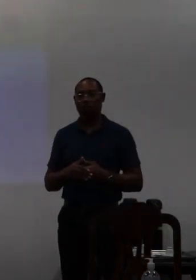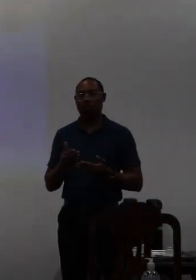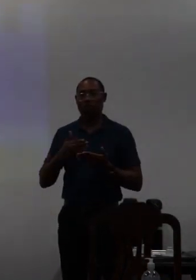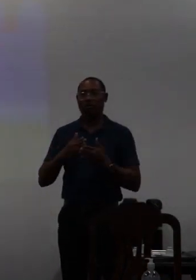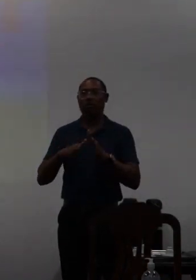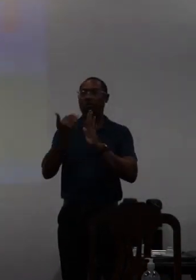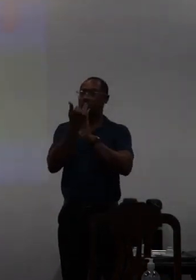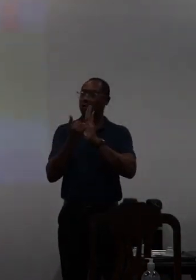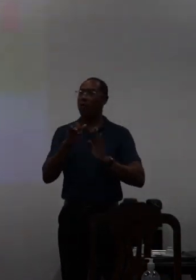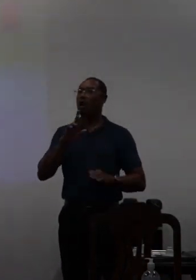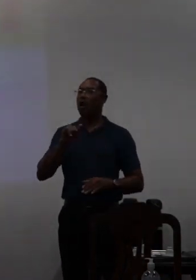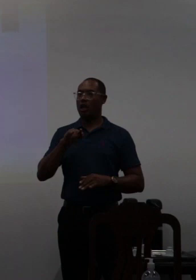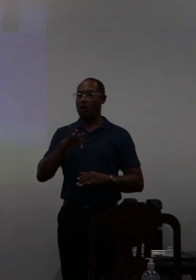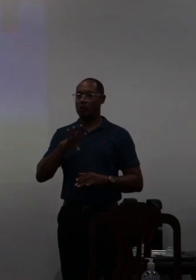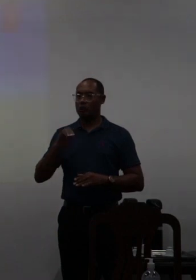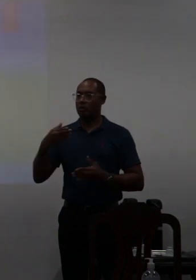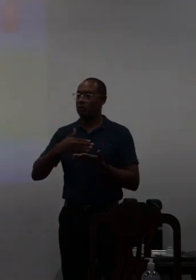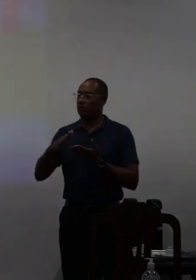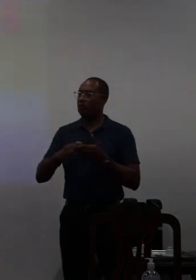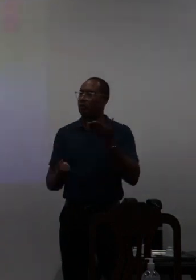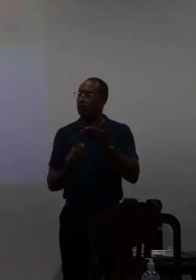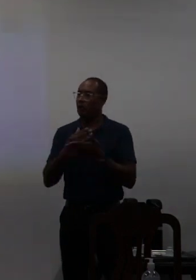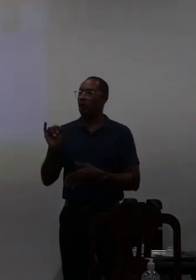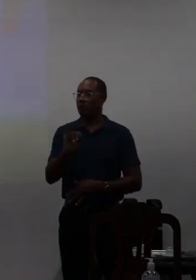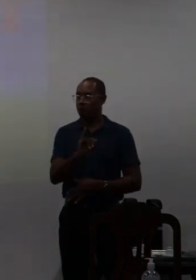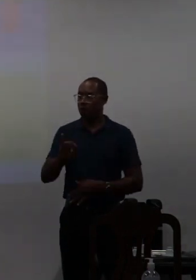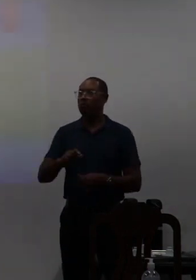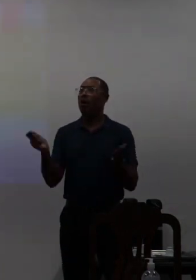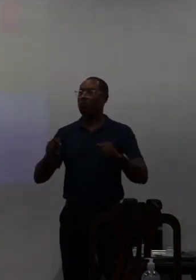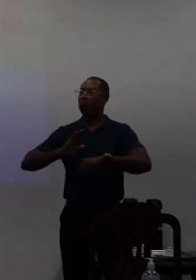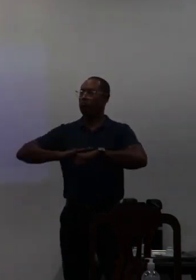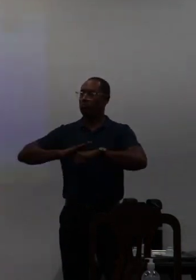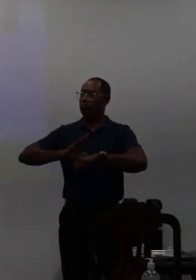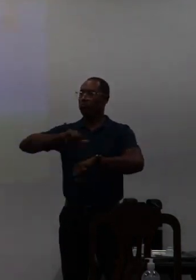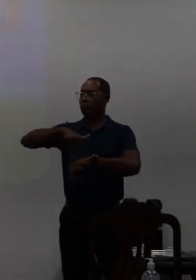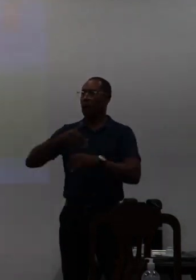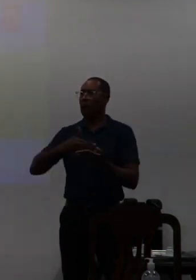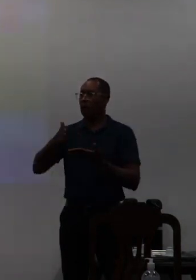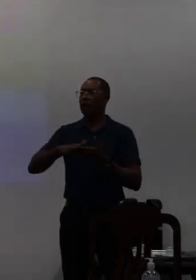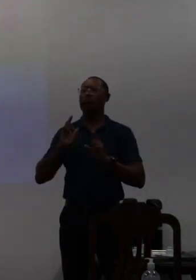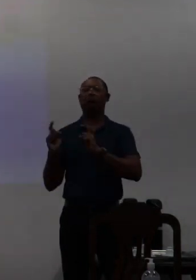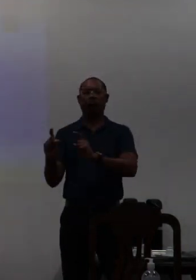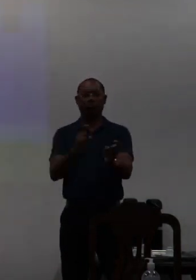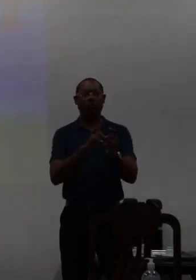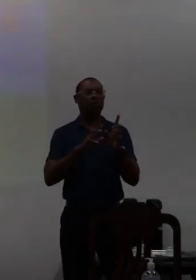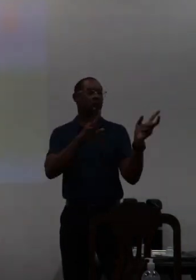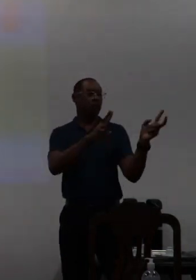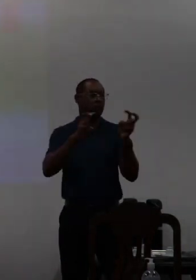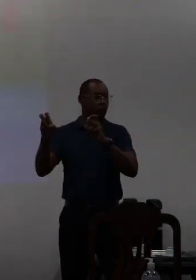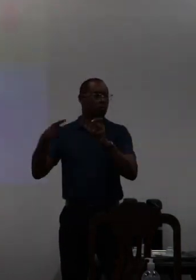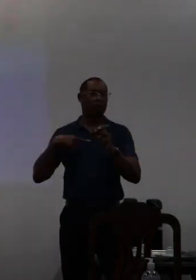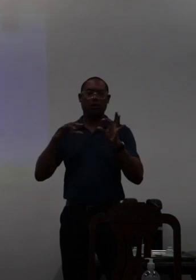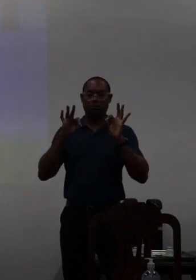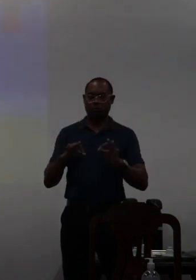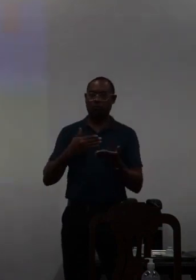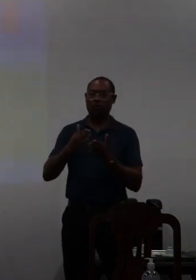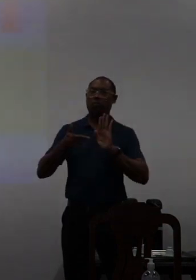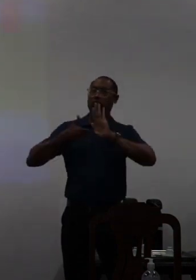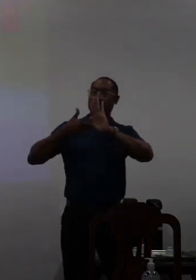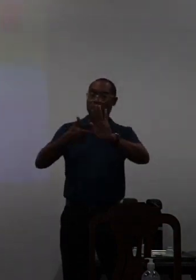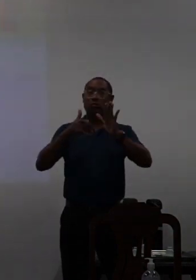regimento teriam competência institucional para fazer qualquer tipo de discussão sobre esses temas então nós